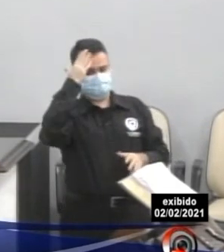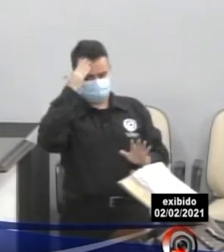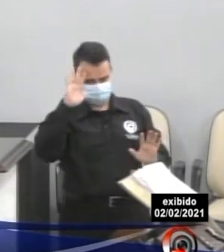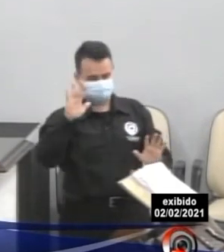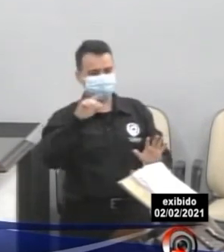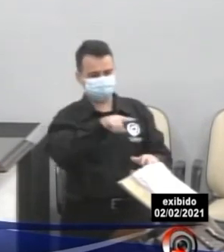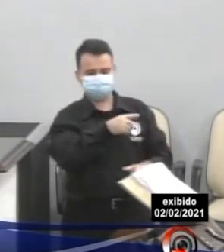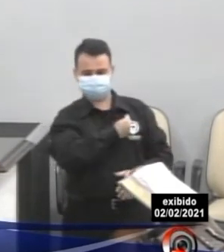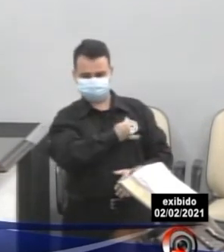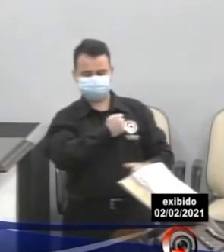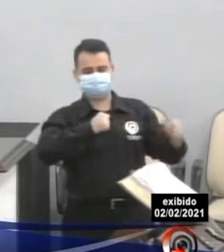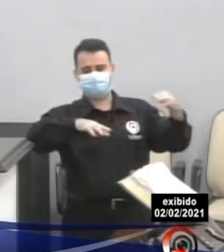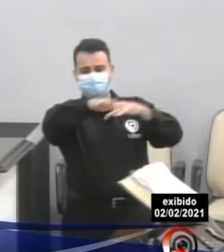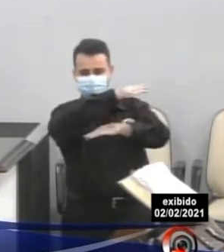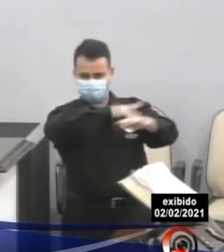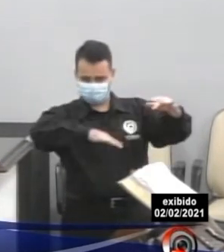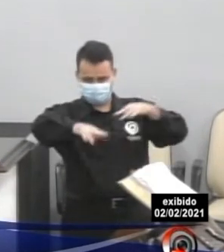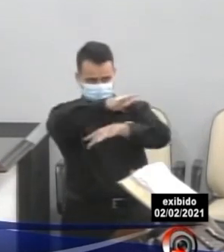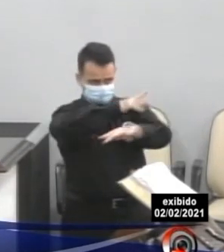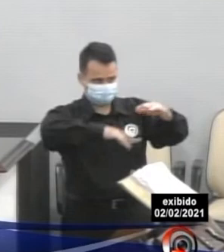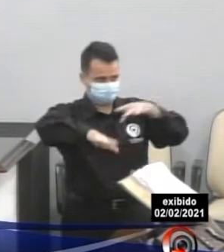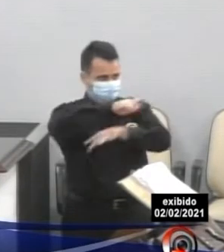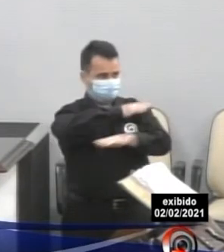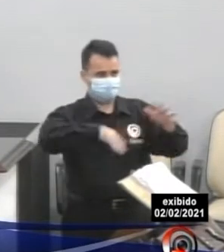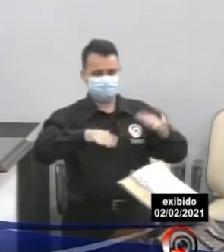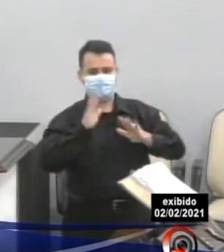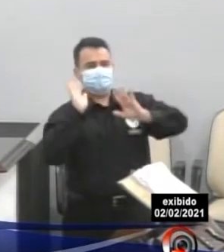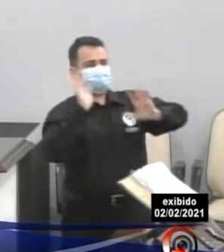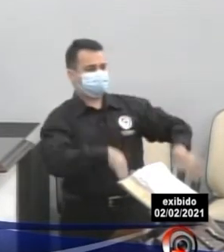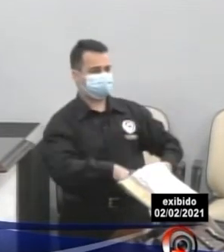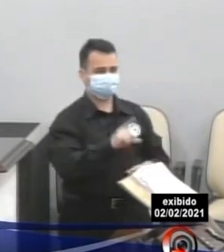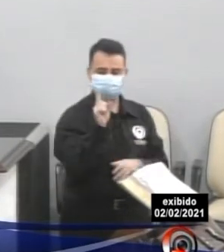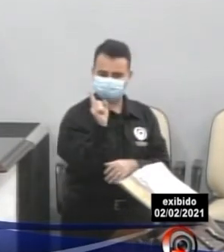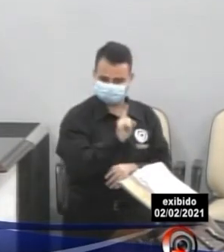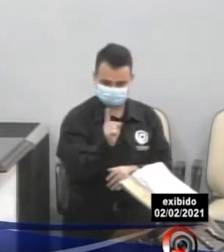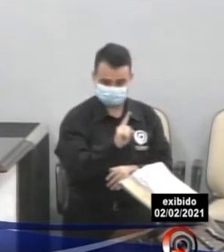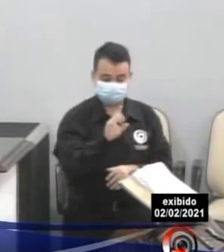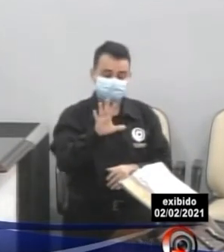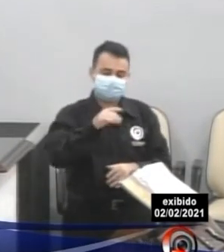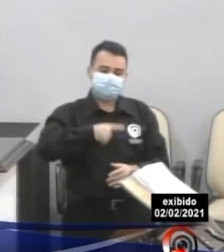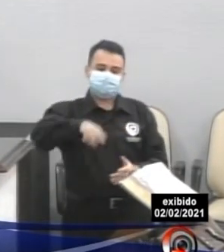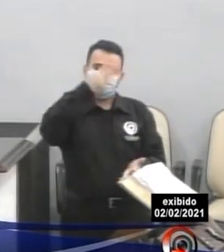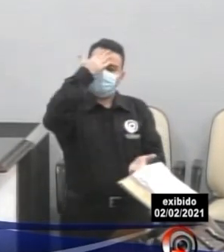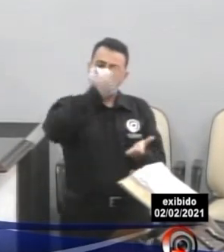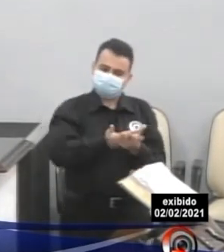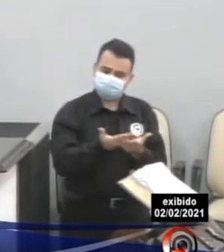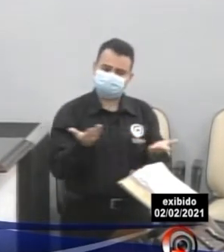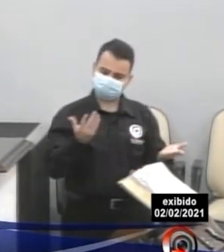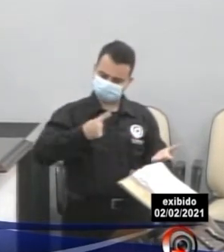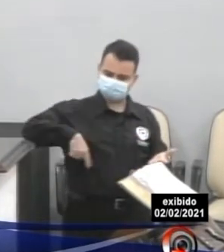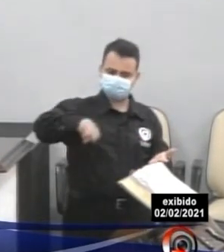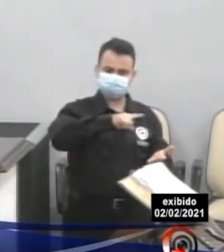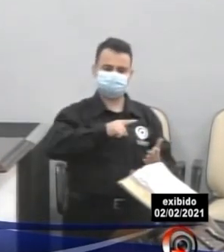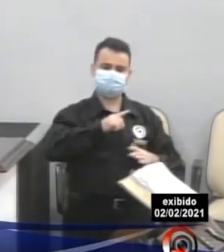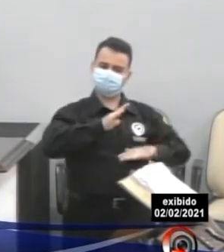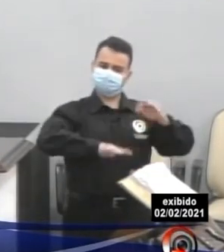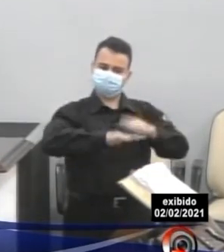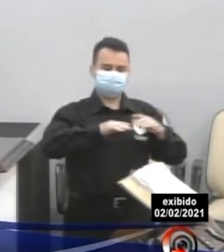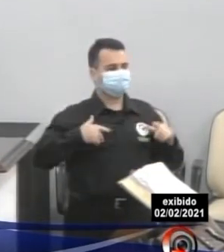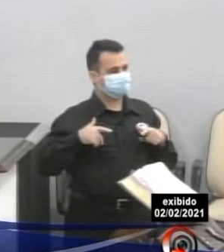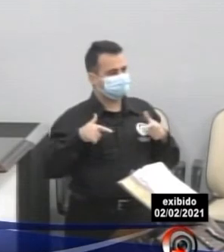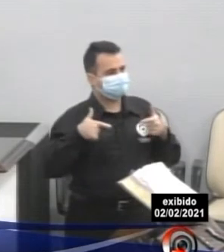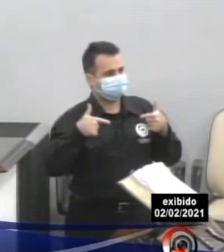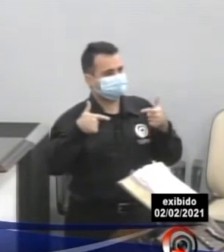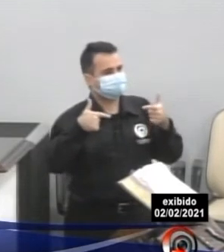não questionamos, mas a gente acredita que temos condições de trabalhar com segurança, que temos